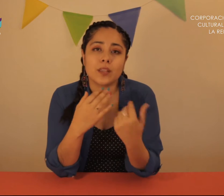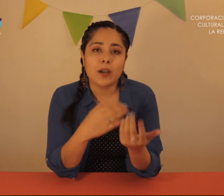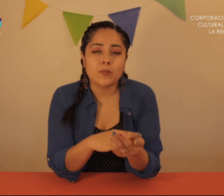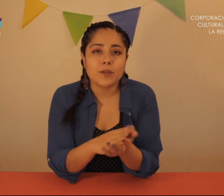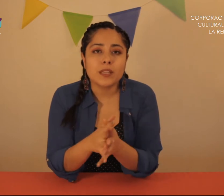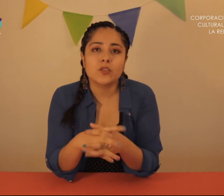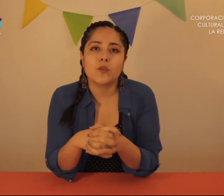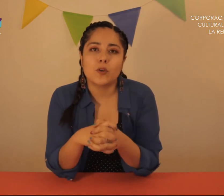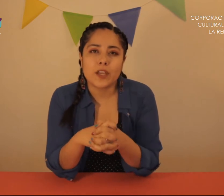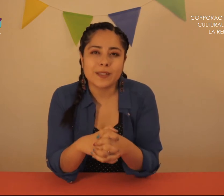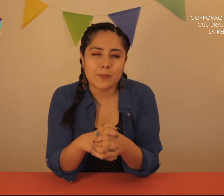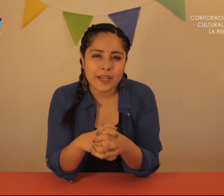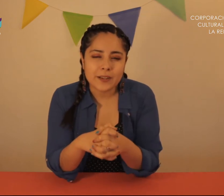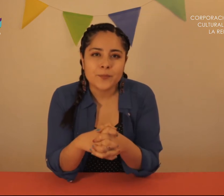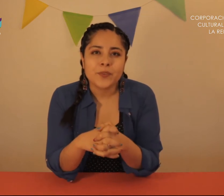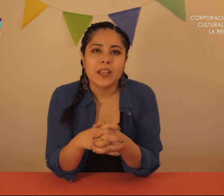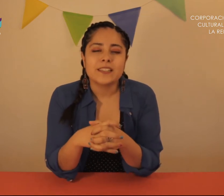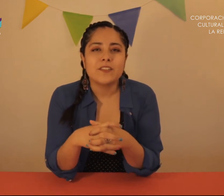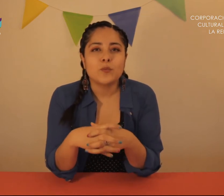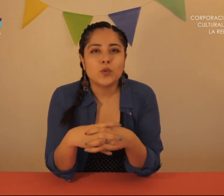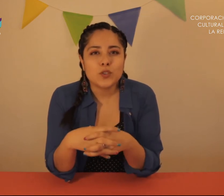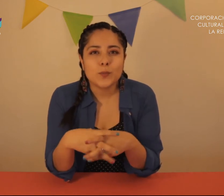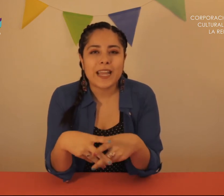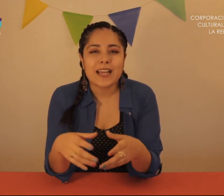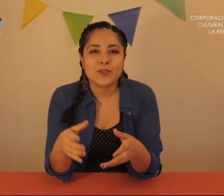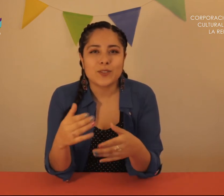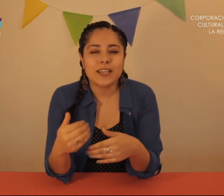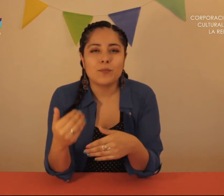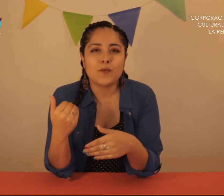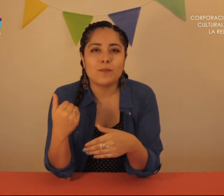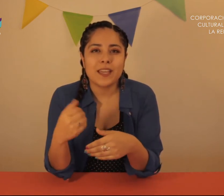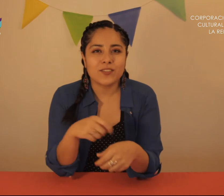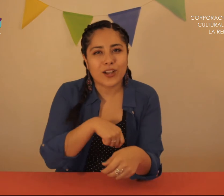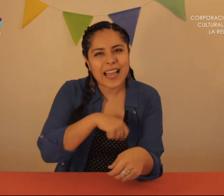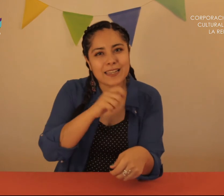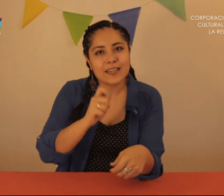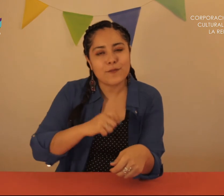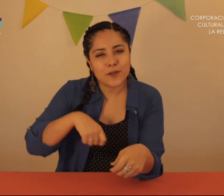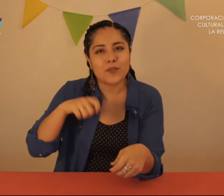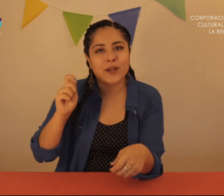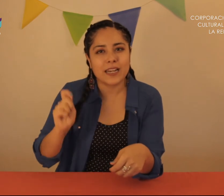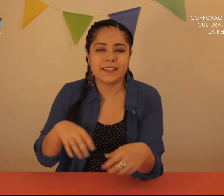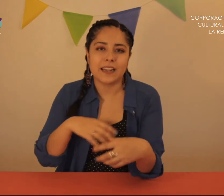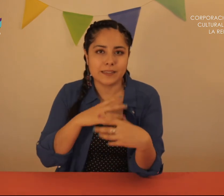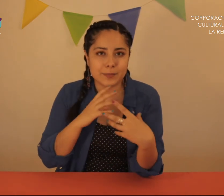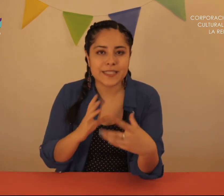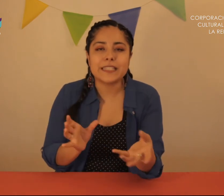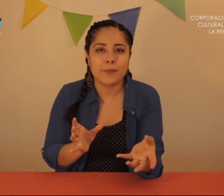rimas con movimiento Como lo llama Tamara Sirven mucho para asociar el movimiento caligráfico de una letra La letra principal